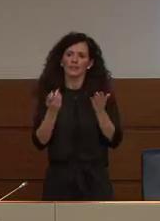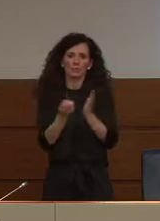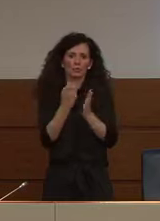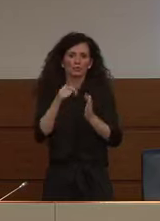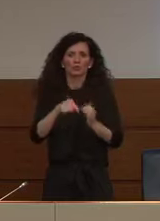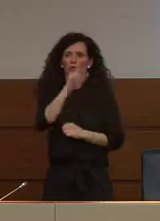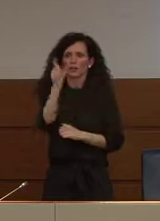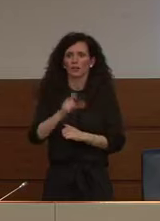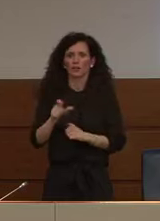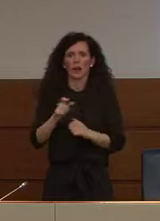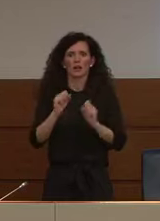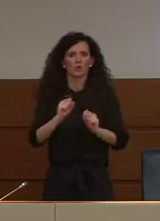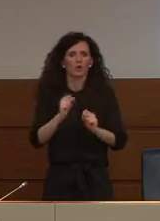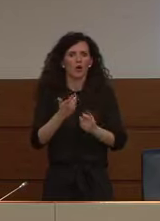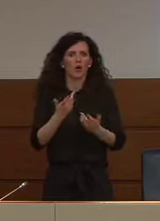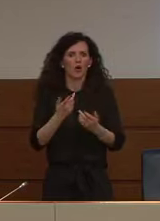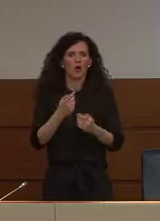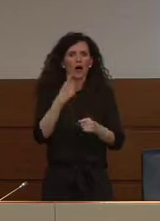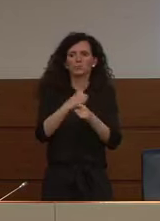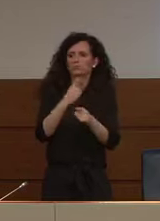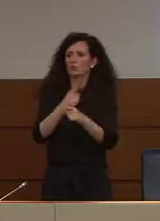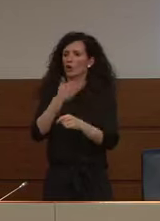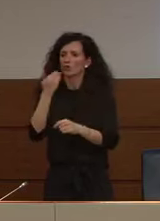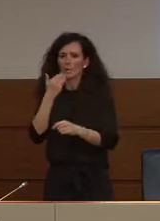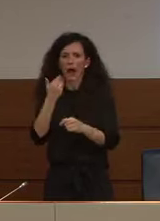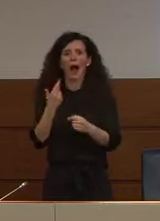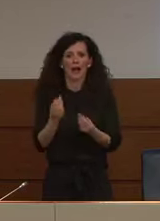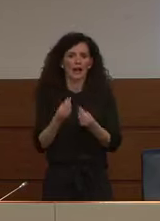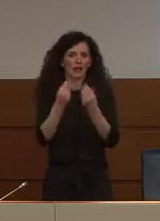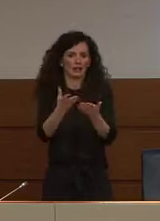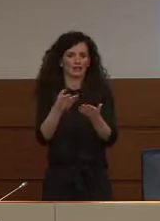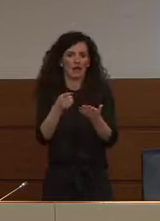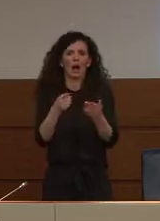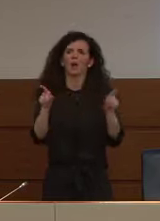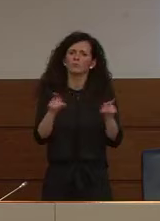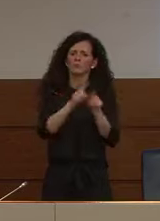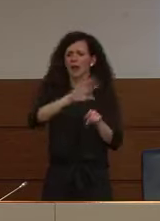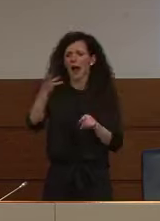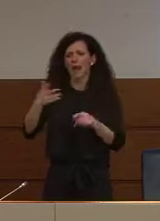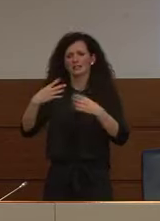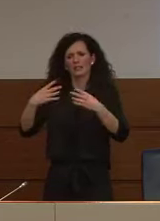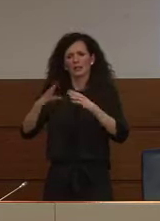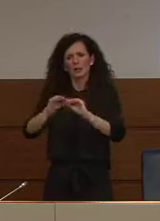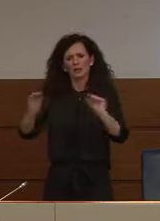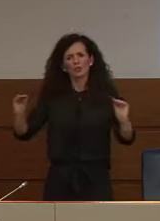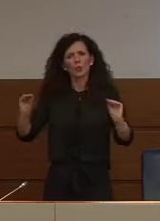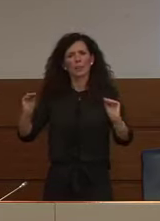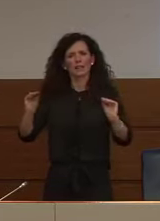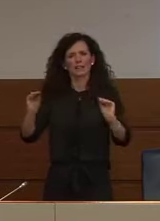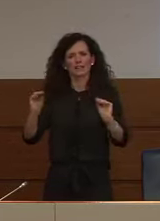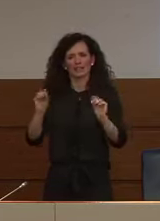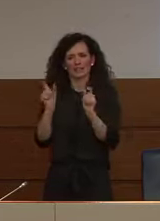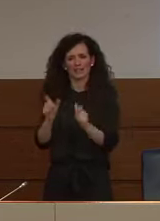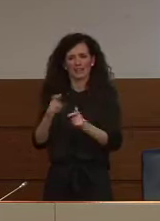come per altre apparecchiature strategiche io mi auguro che si possa arrivare quanto prima sulla